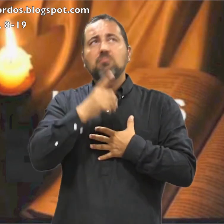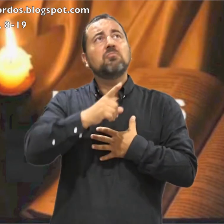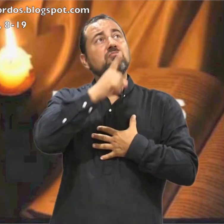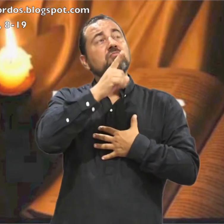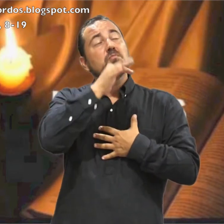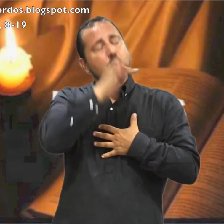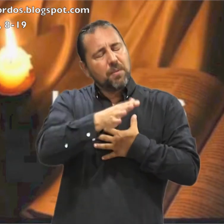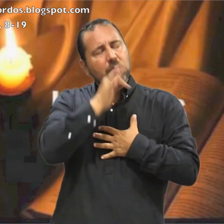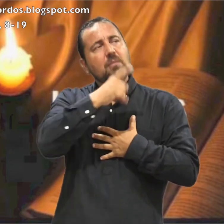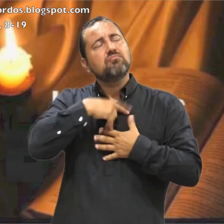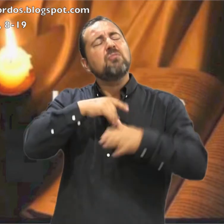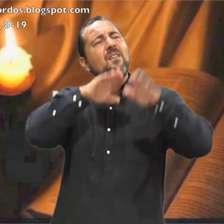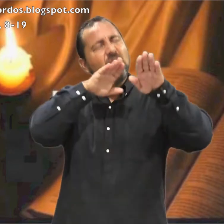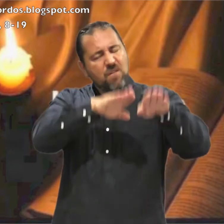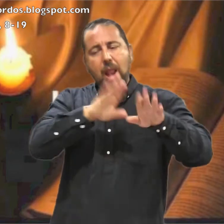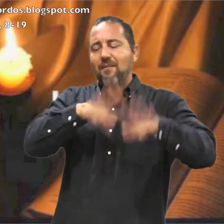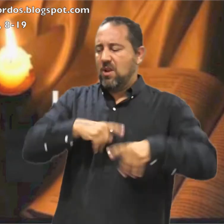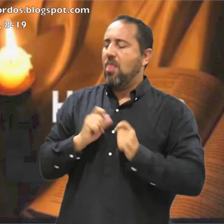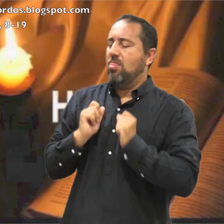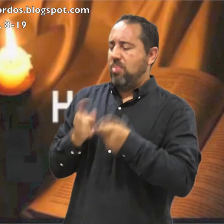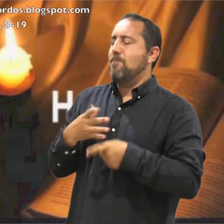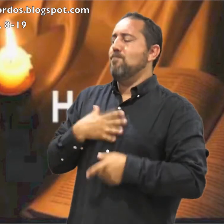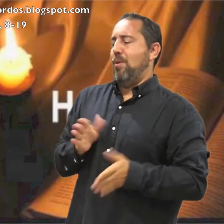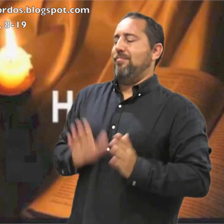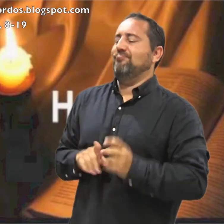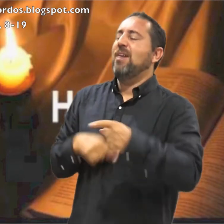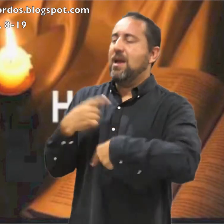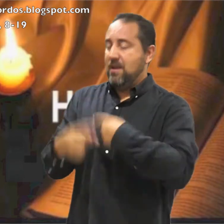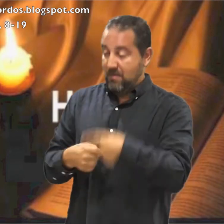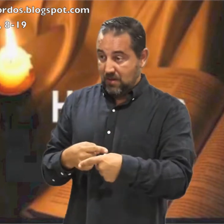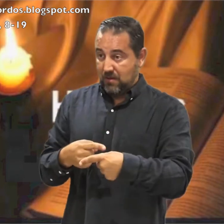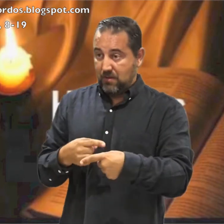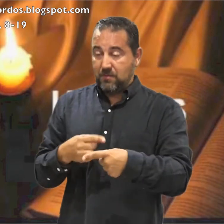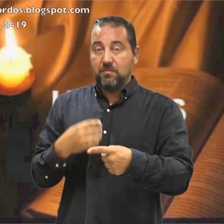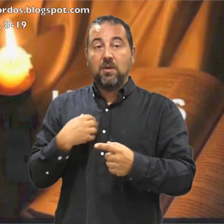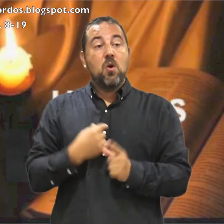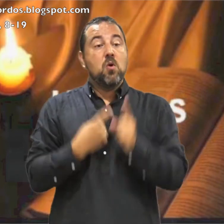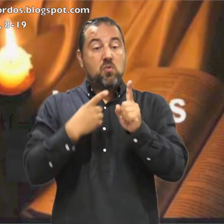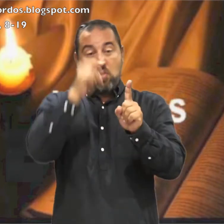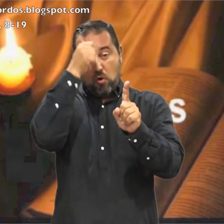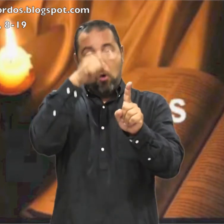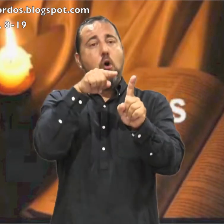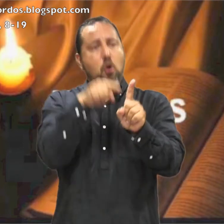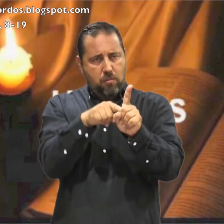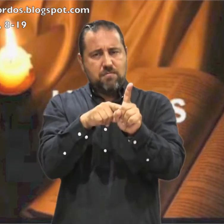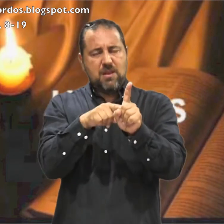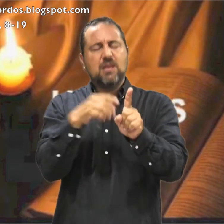Se lo prometía Y así De un hombre Marcado ya Por la